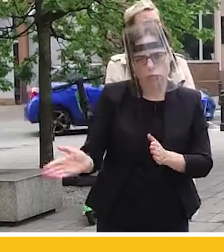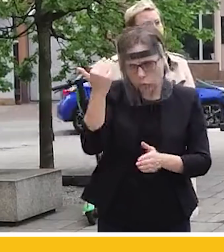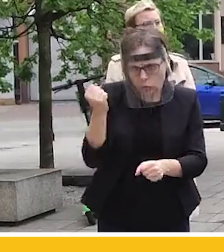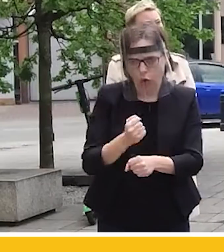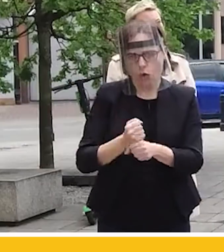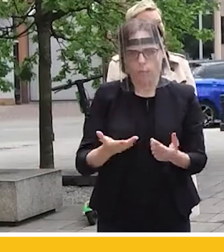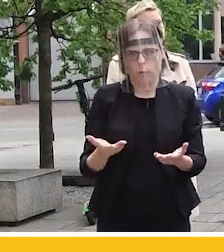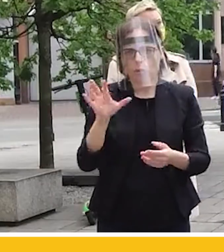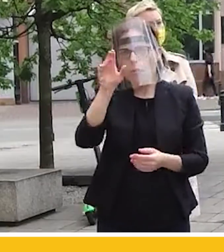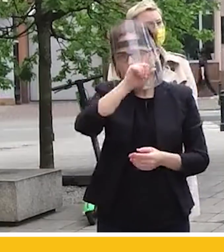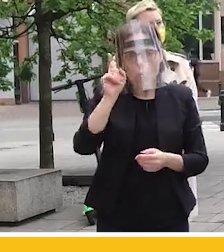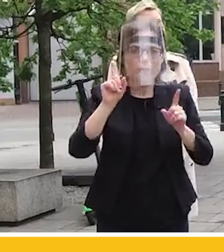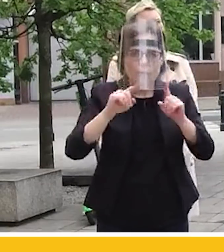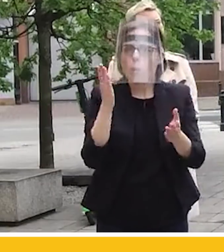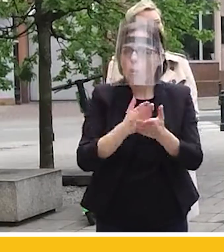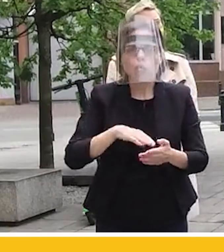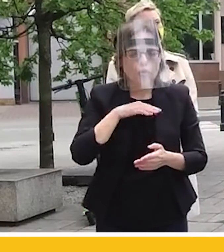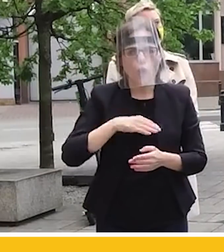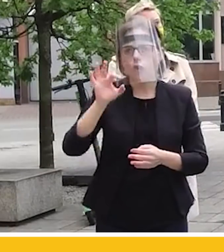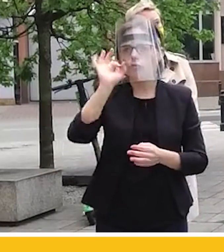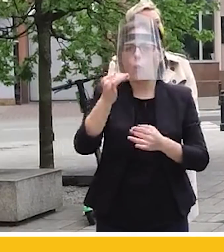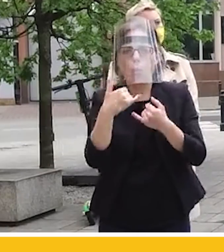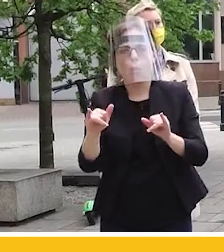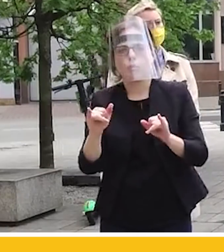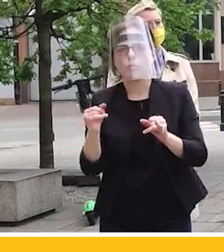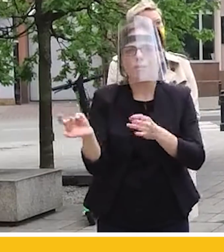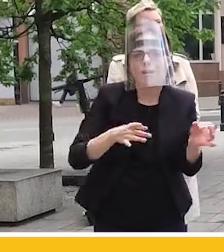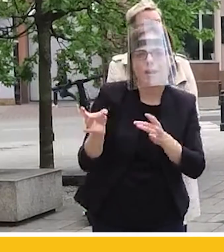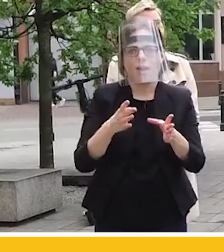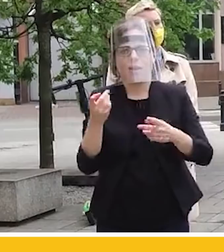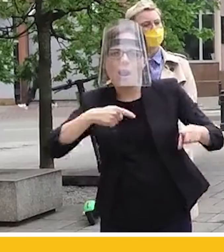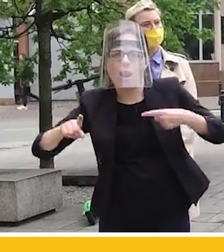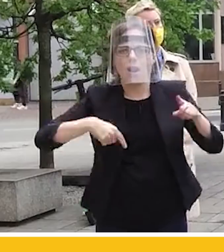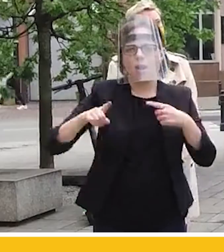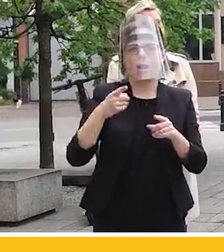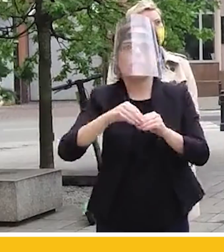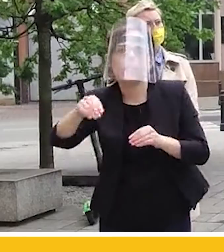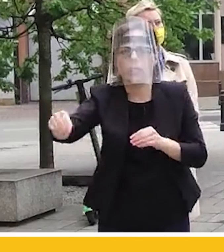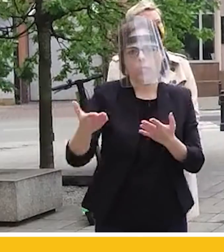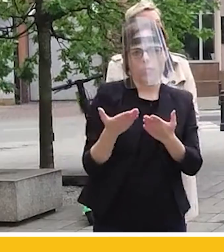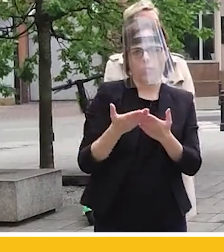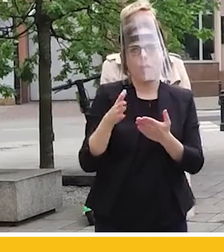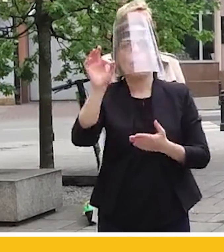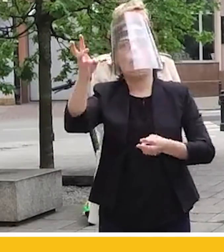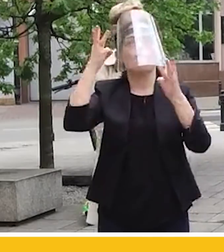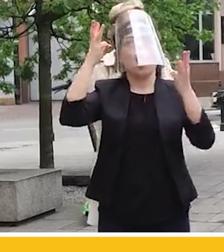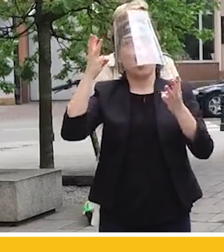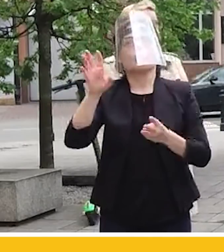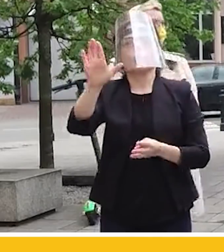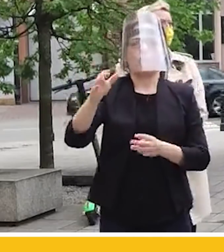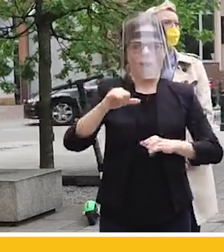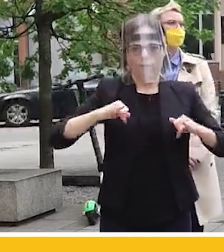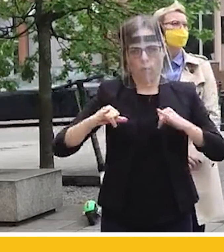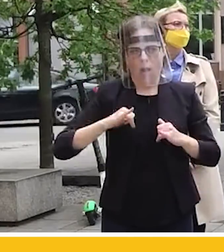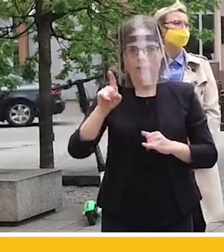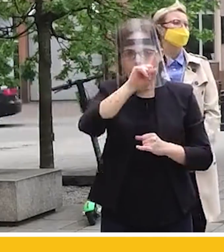bo ludzie naprawdę mają dość waszych gierek i waszych przekładanek związanych z utrzymywaniem się przy korycie, a naprawdę